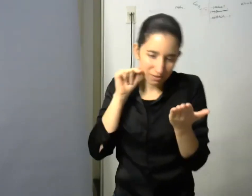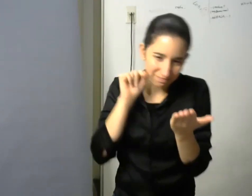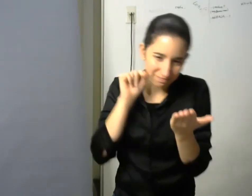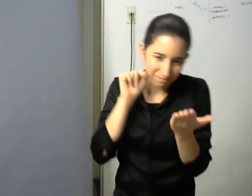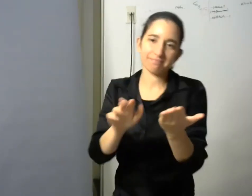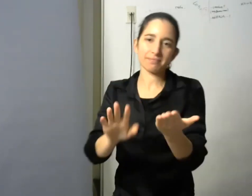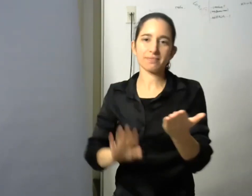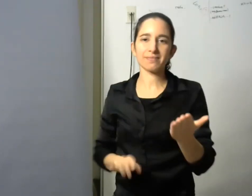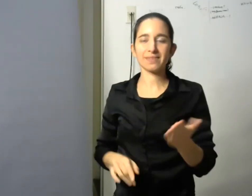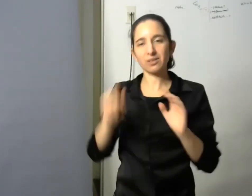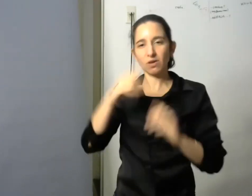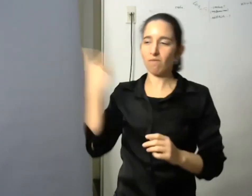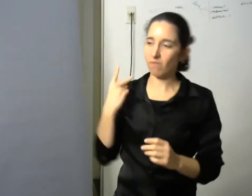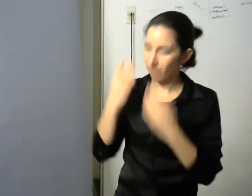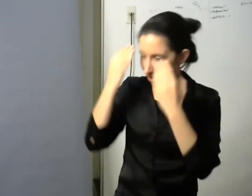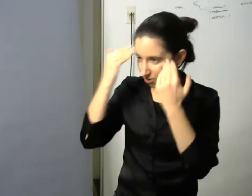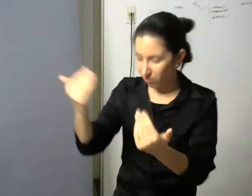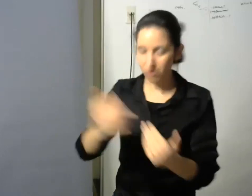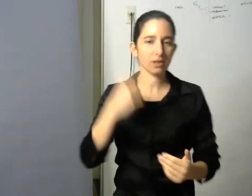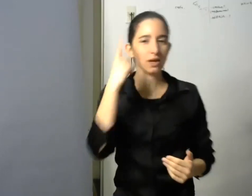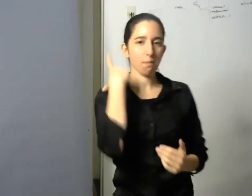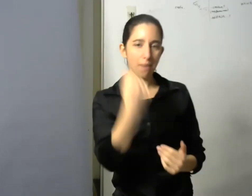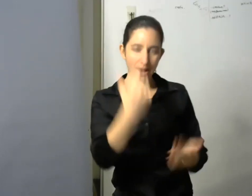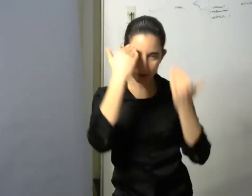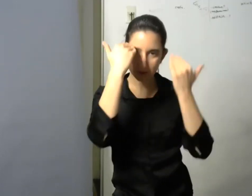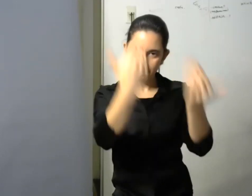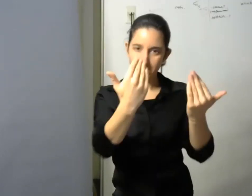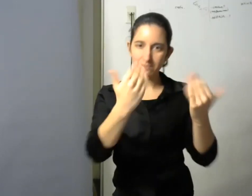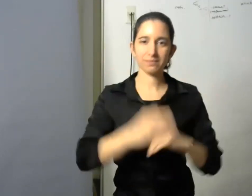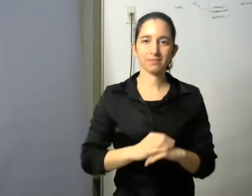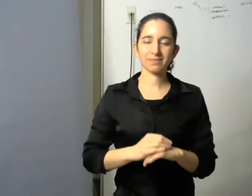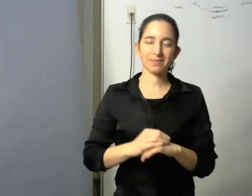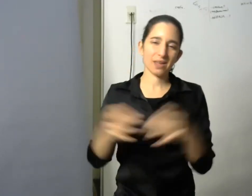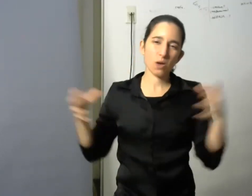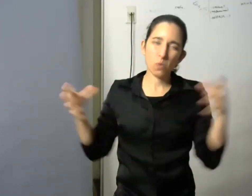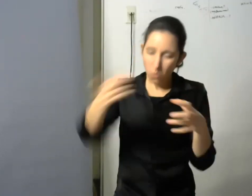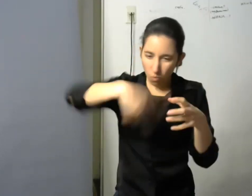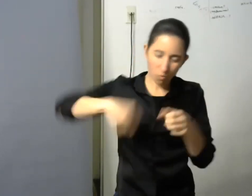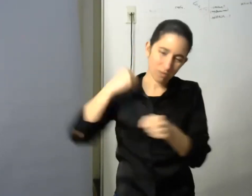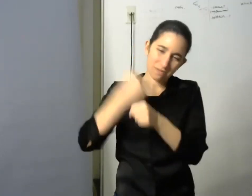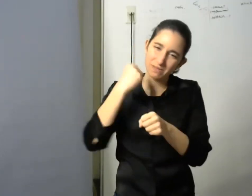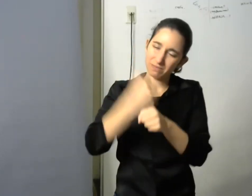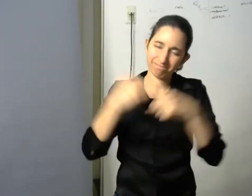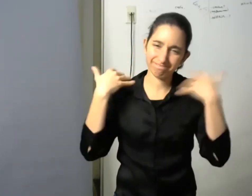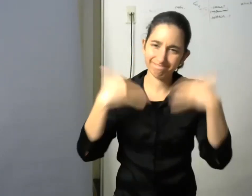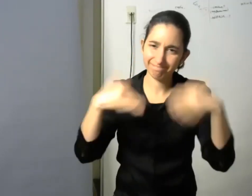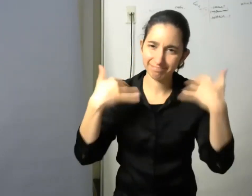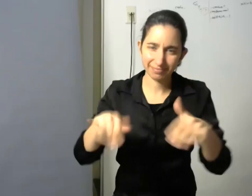a Verónica a Marina a todo el equipo de discapacidad que trabaja en la Secretaría de Extensión porque realmente han llevado